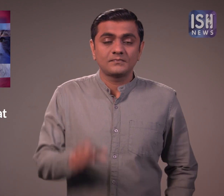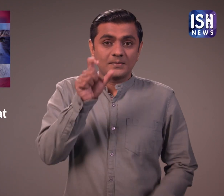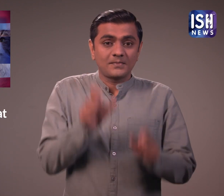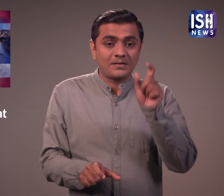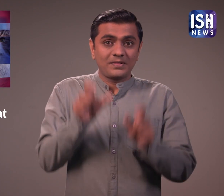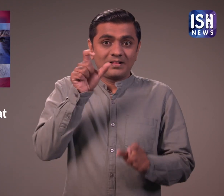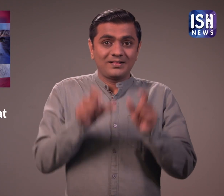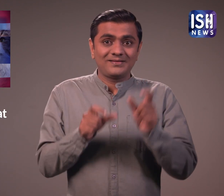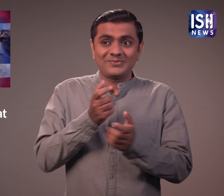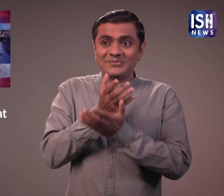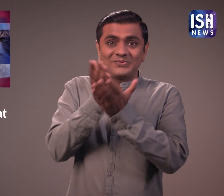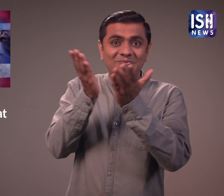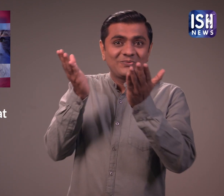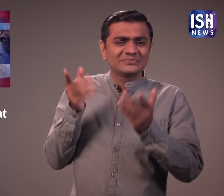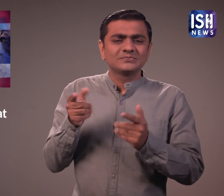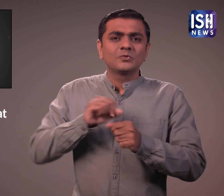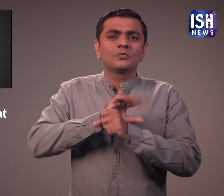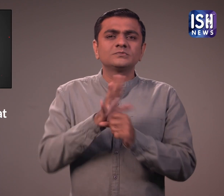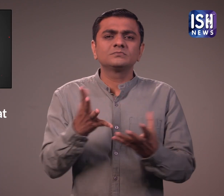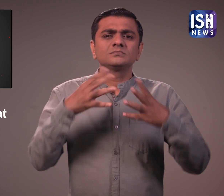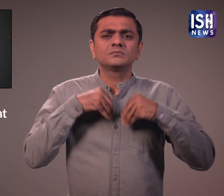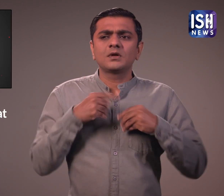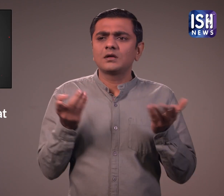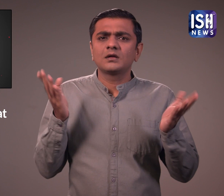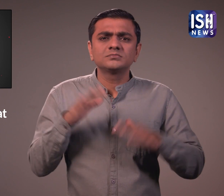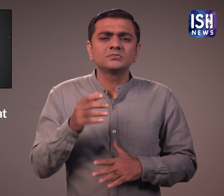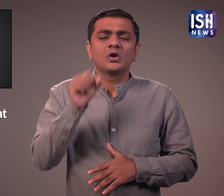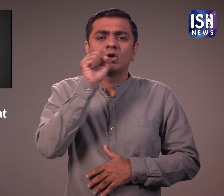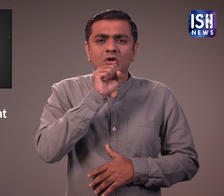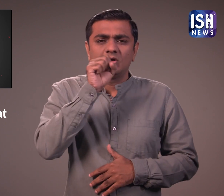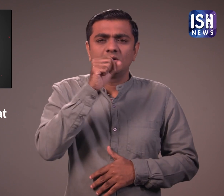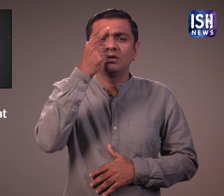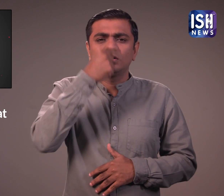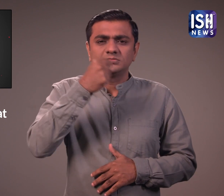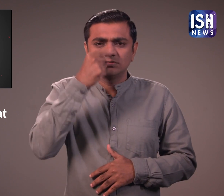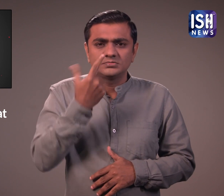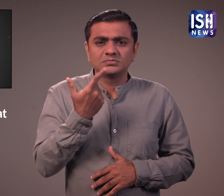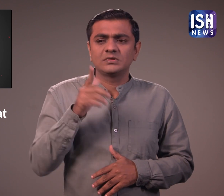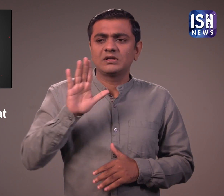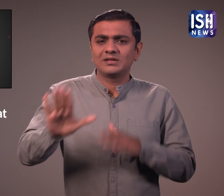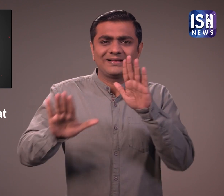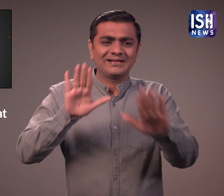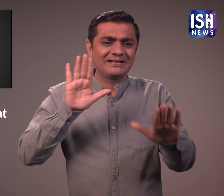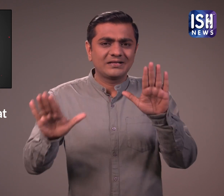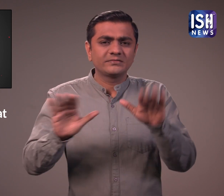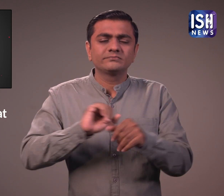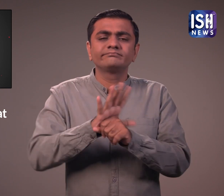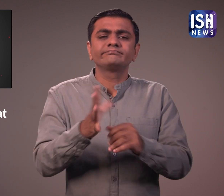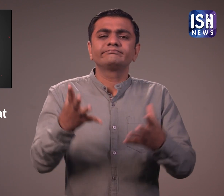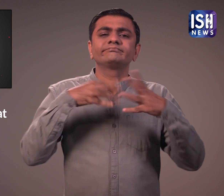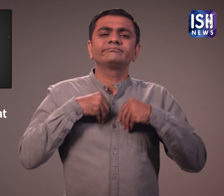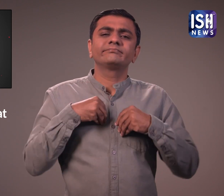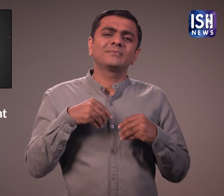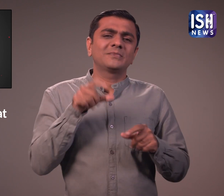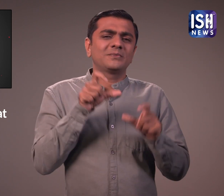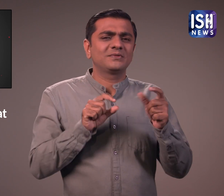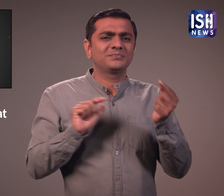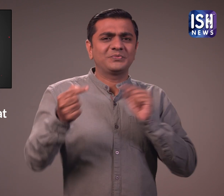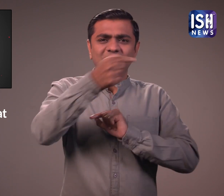कुरोना वाइरस तब फैलता है जब कोई व्यक्ति, खासी और छीक की बुंदों के संपर्क में आता है।